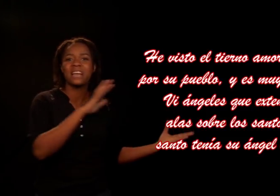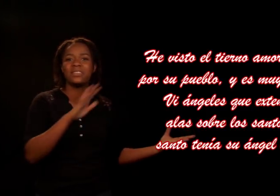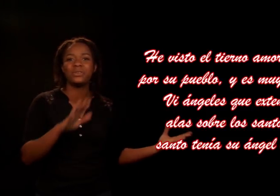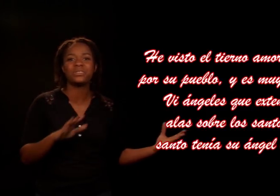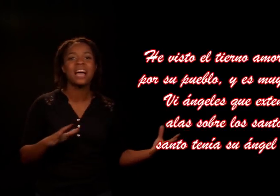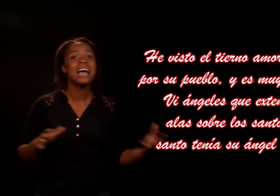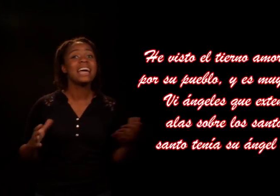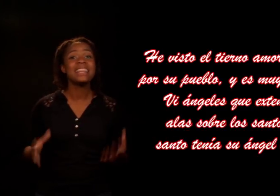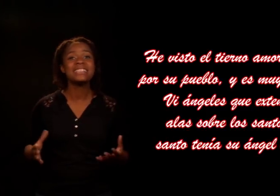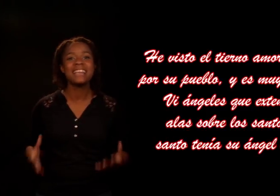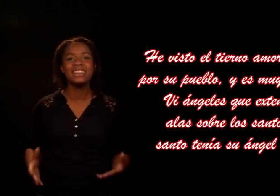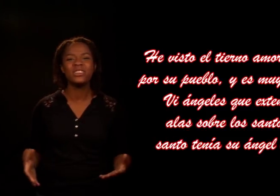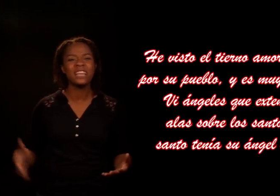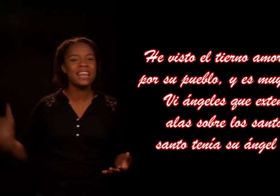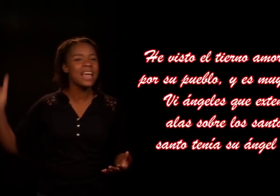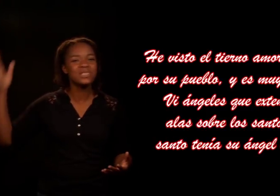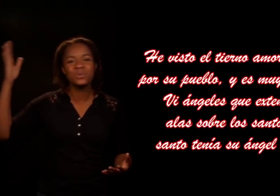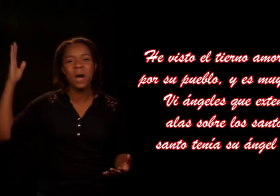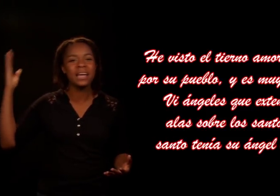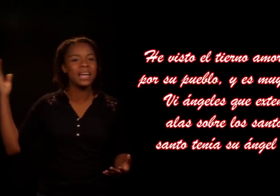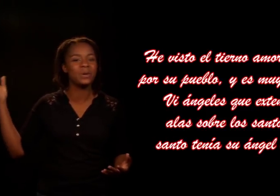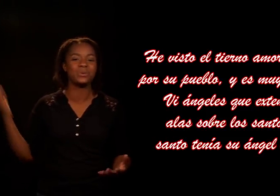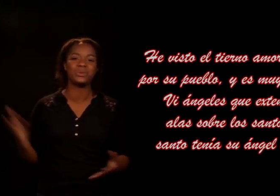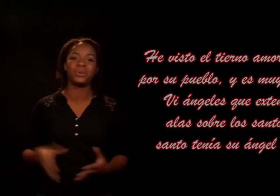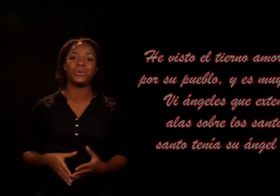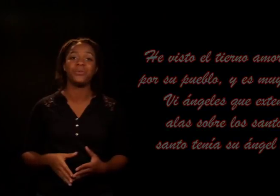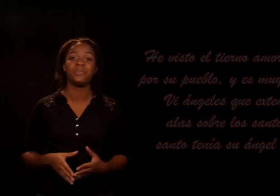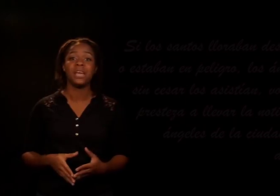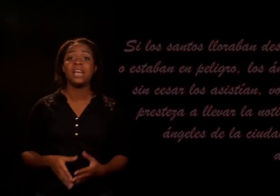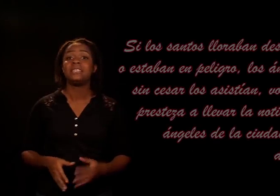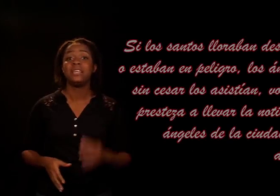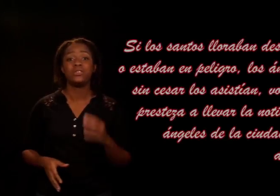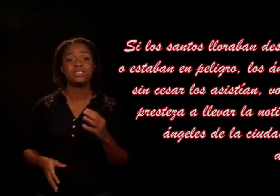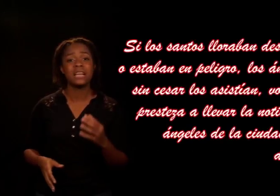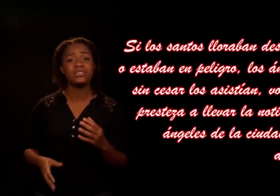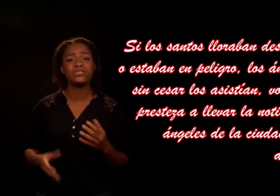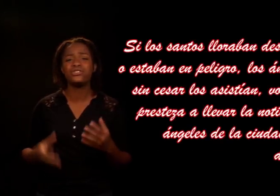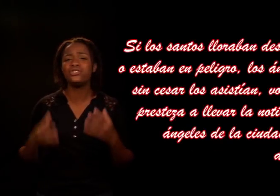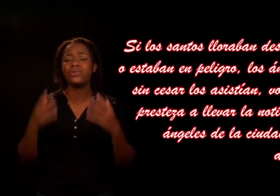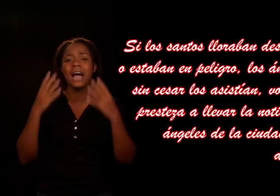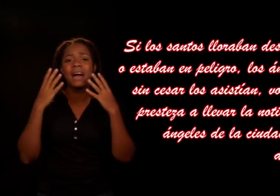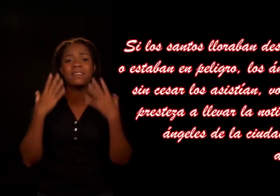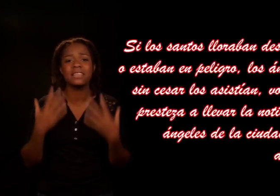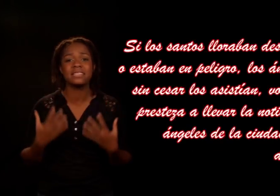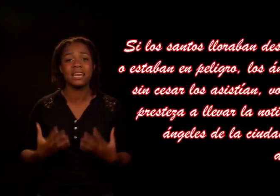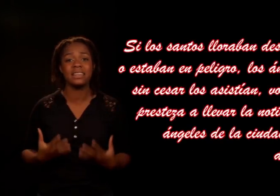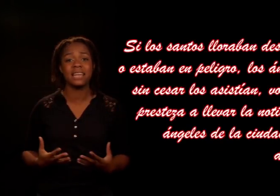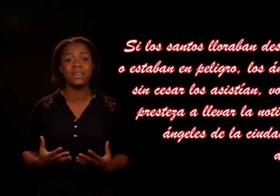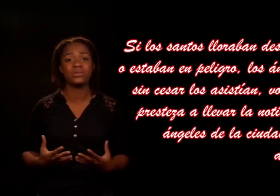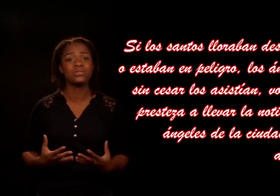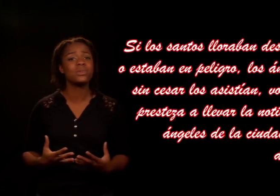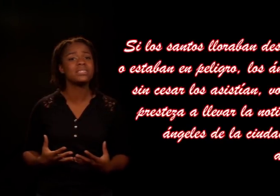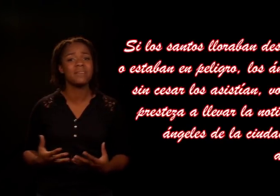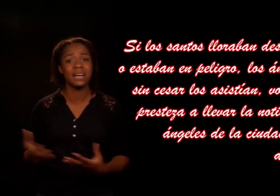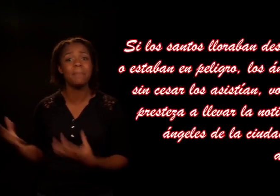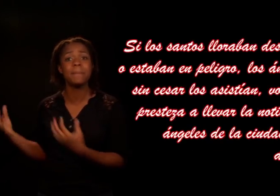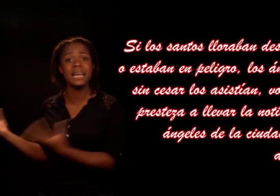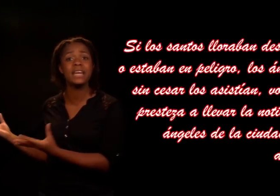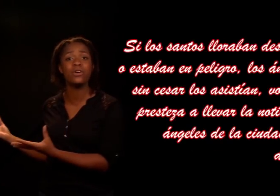santos. Cada santo tenía su ángel custodio. Si los santos lloraban desalentados o estaban en peligro,